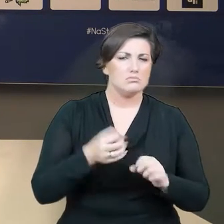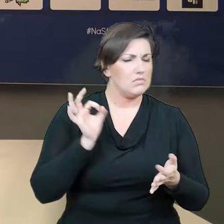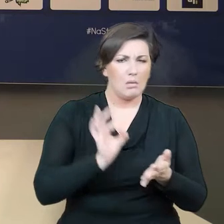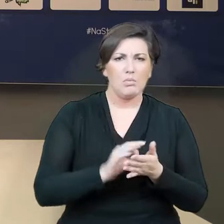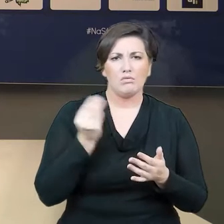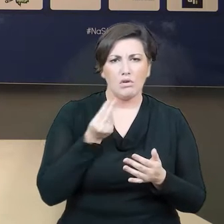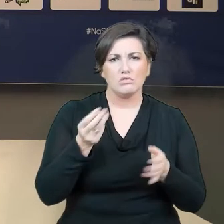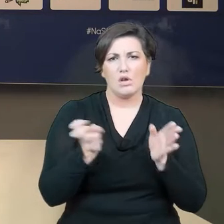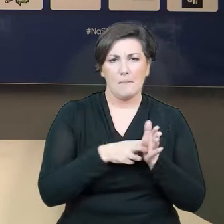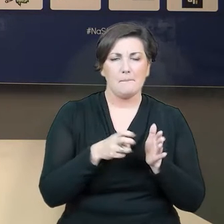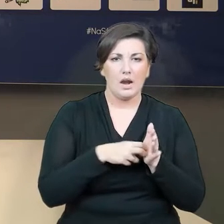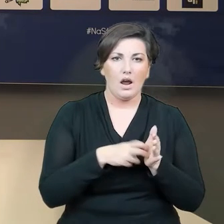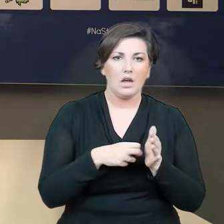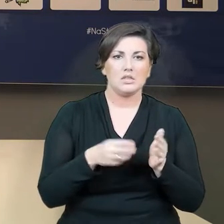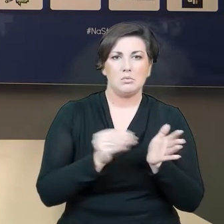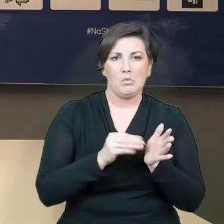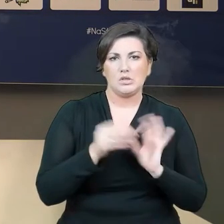trzeba będzie poprawić.